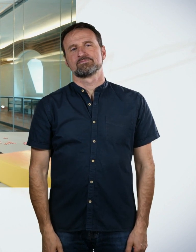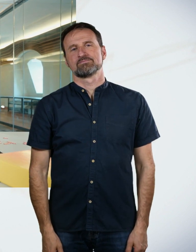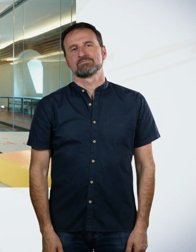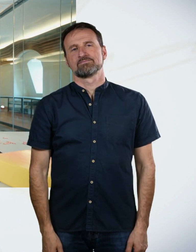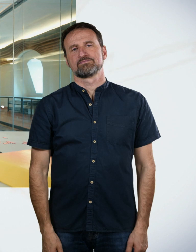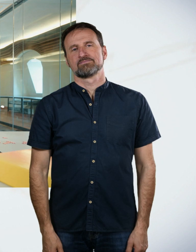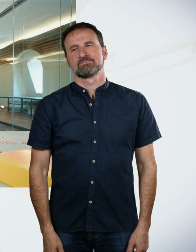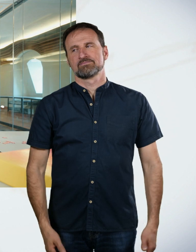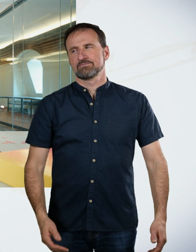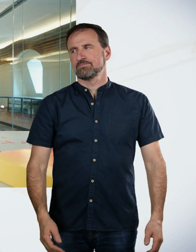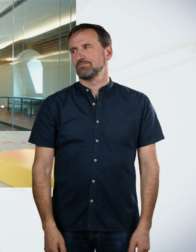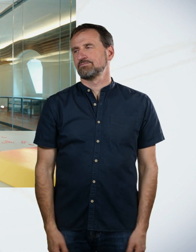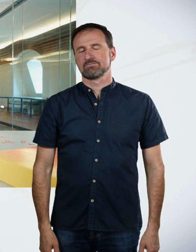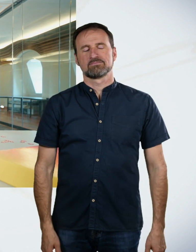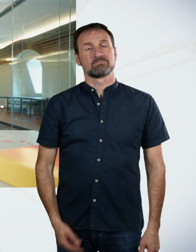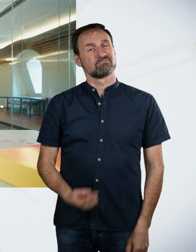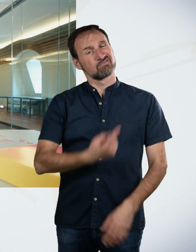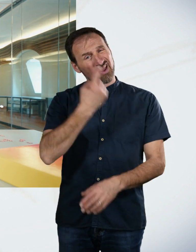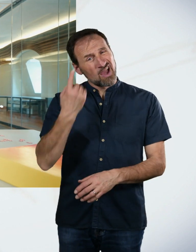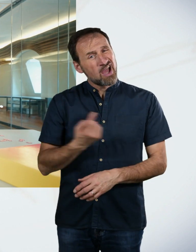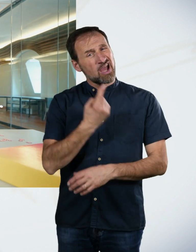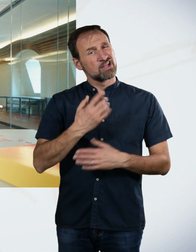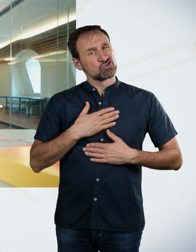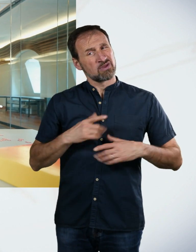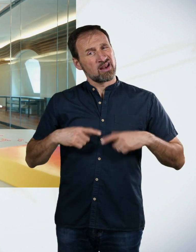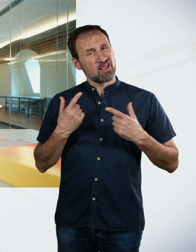Wir haben jetzt eine Stunde unserer Lebenszeit mit einem Puzzle verschwendet und haben es nicht geschafft.